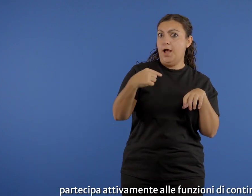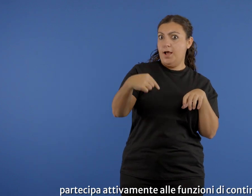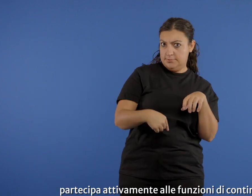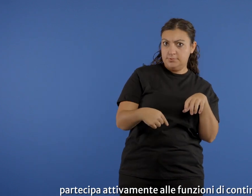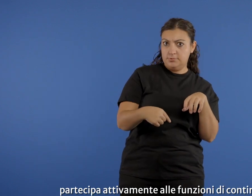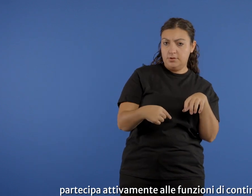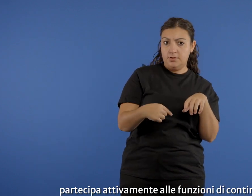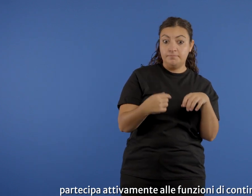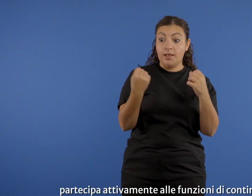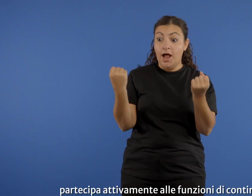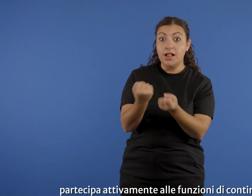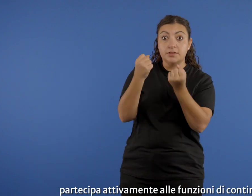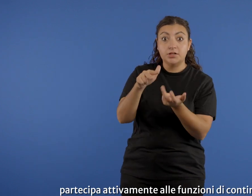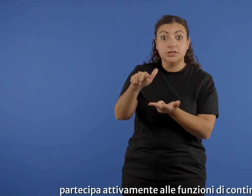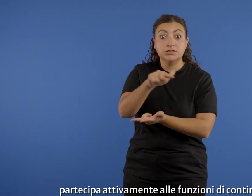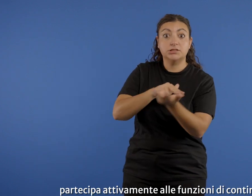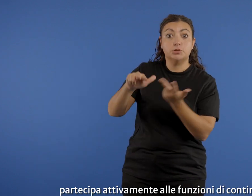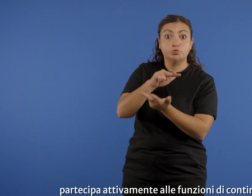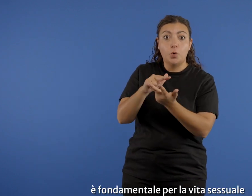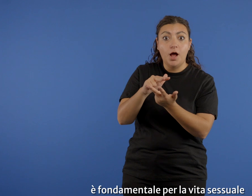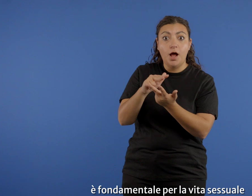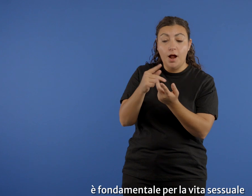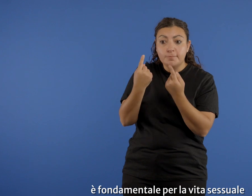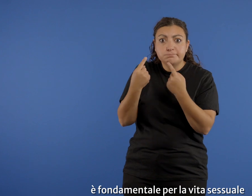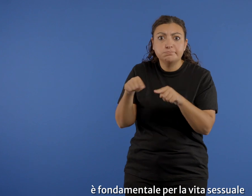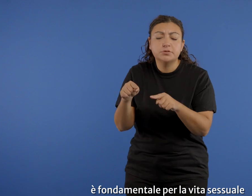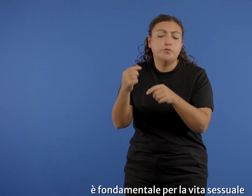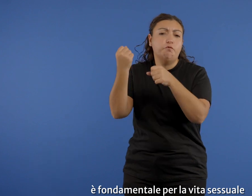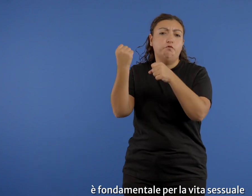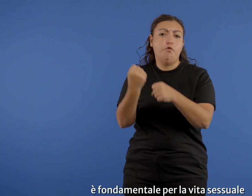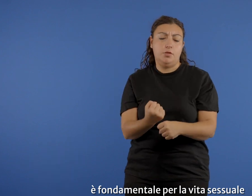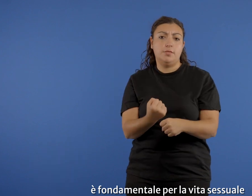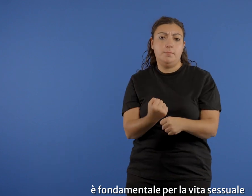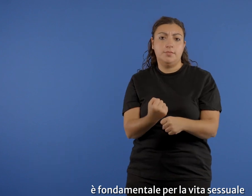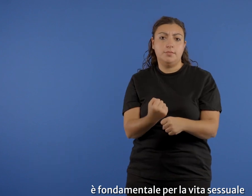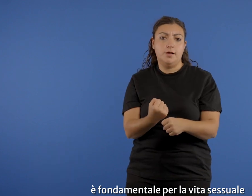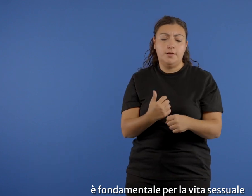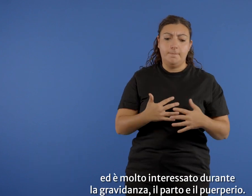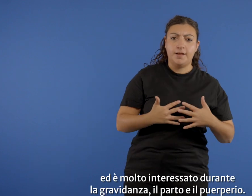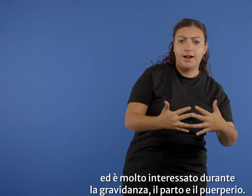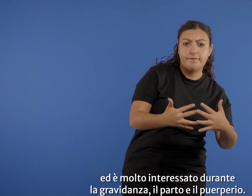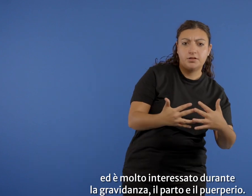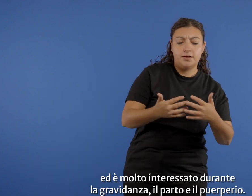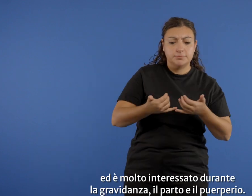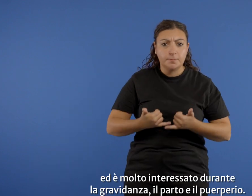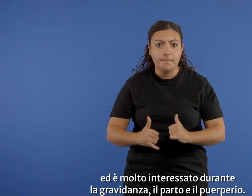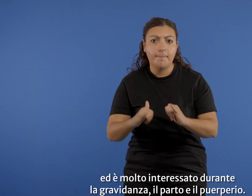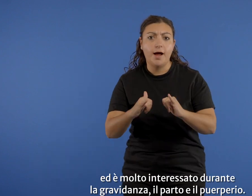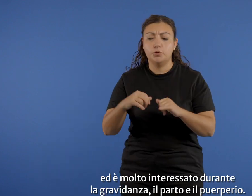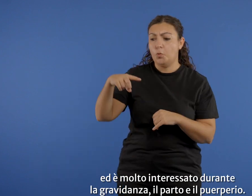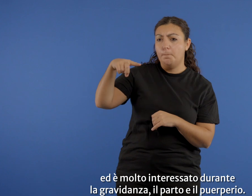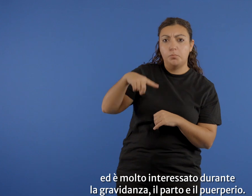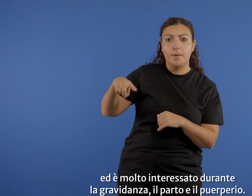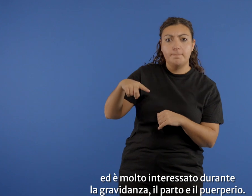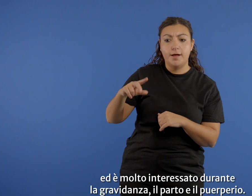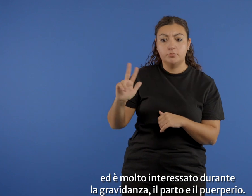attivamente alle funzioni di continenza. È fondamentale per la vita sessuale ed è molto interessato